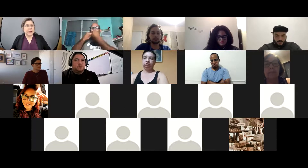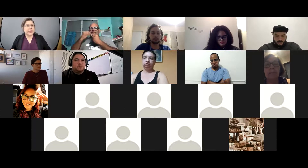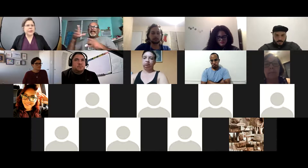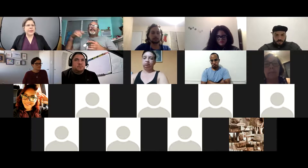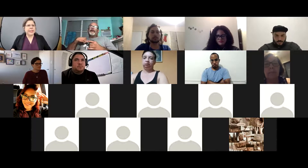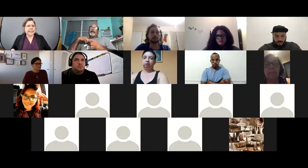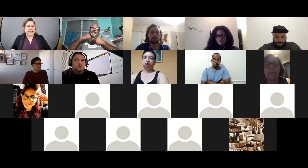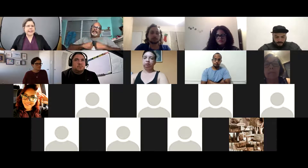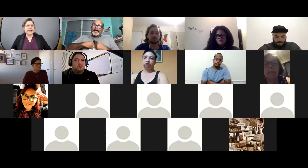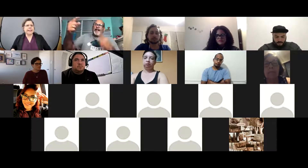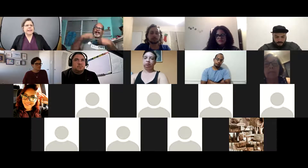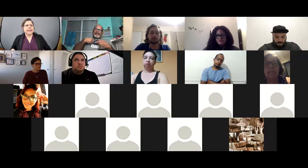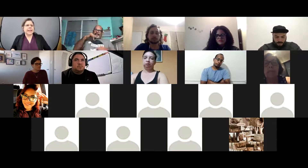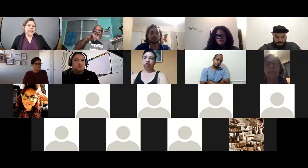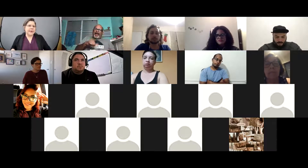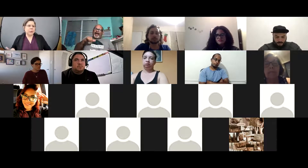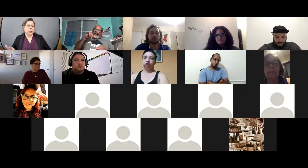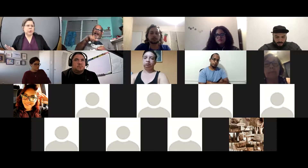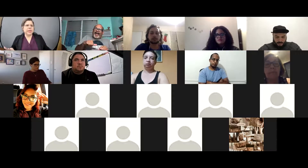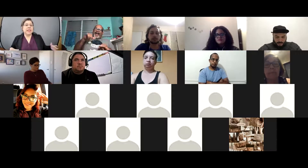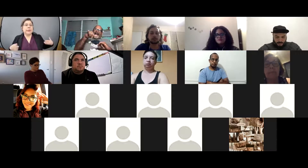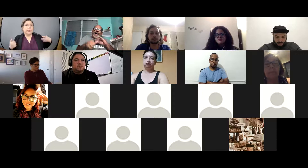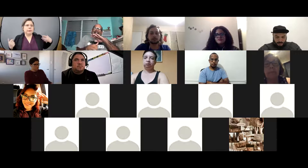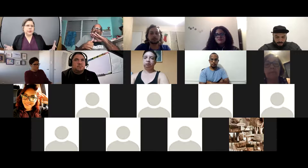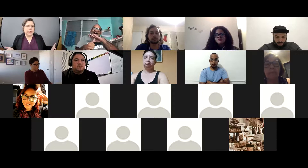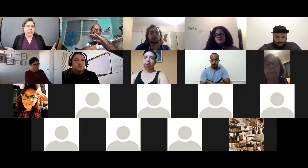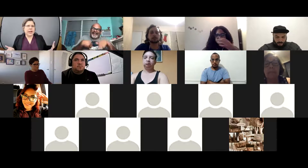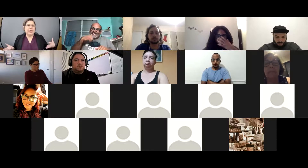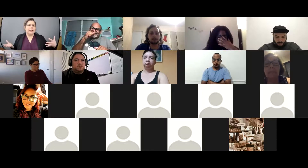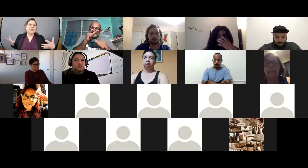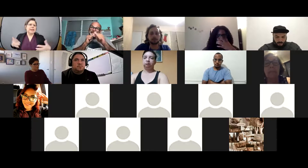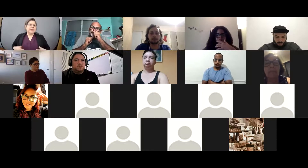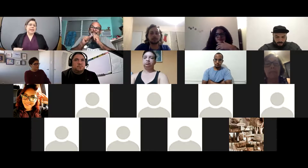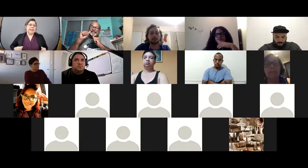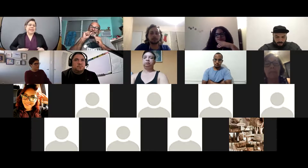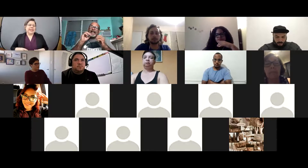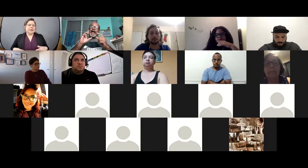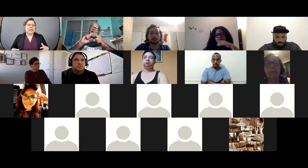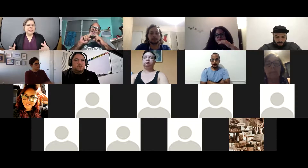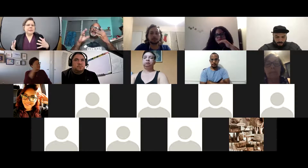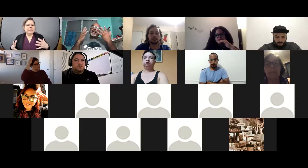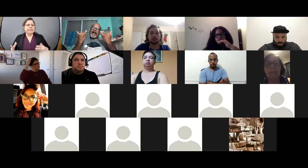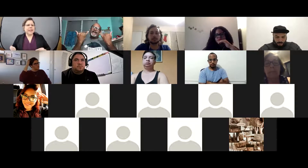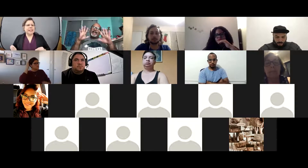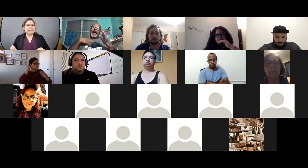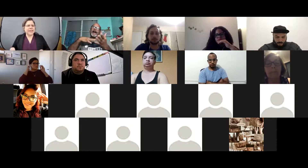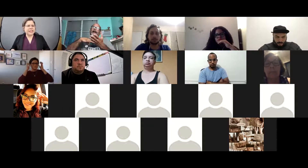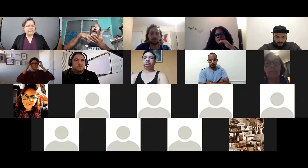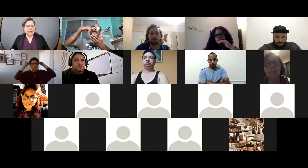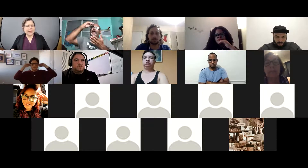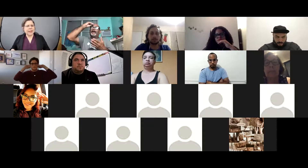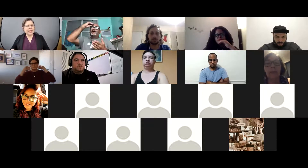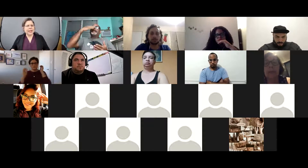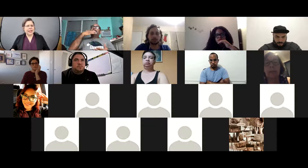todas las precauciones necesarias le llevamos comida pero con mucho cuidado de mantenerlo así uff que